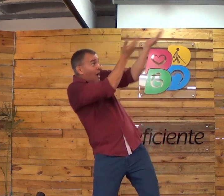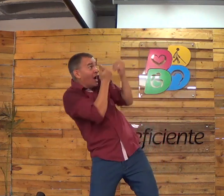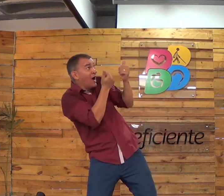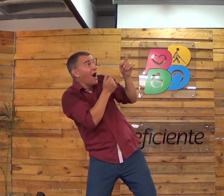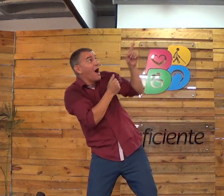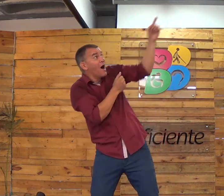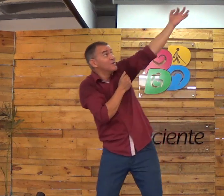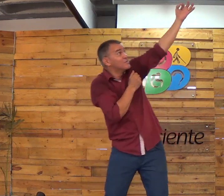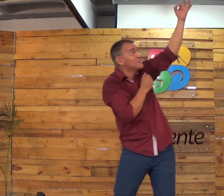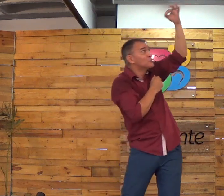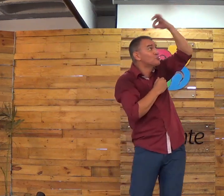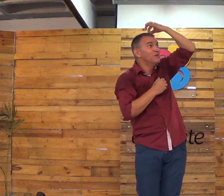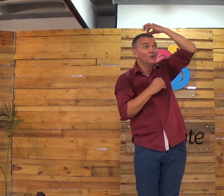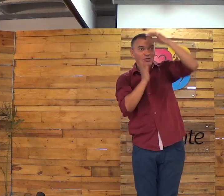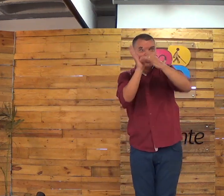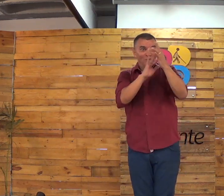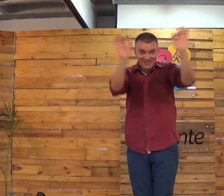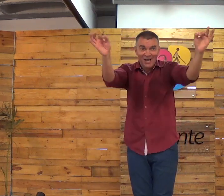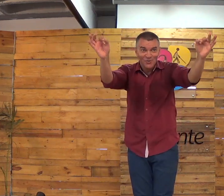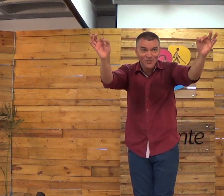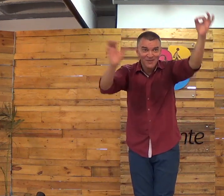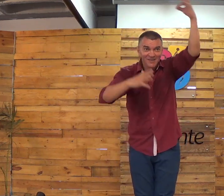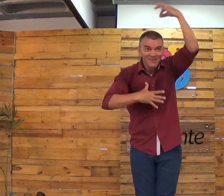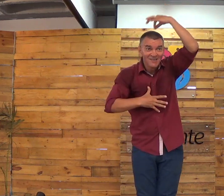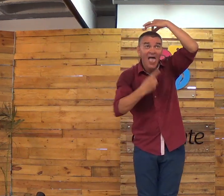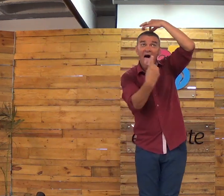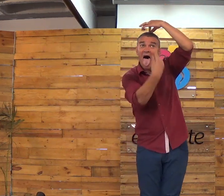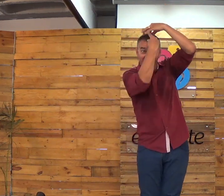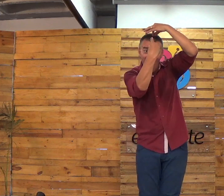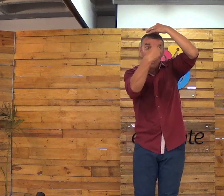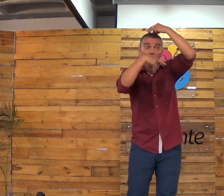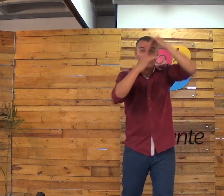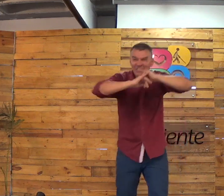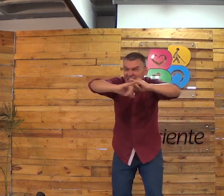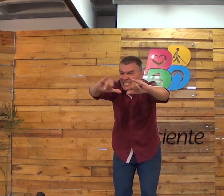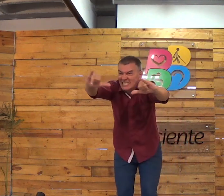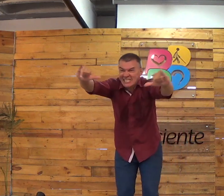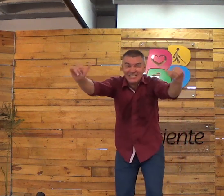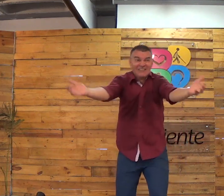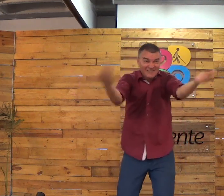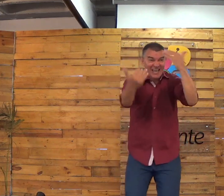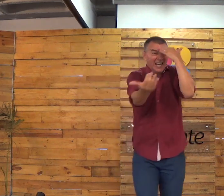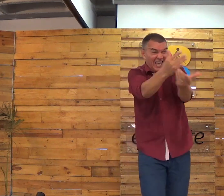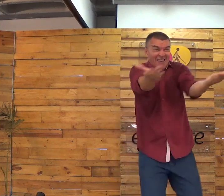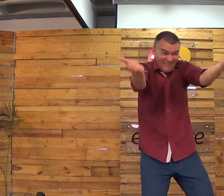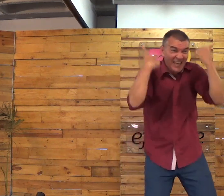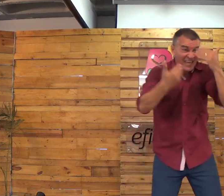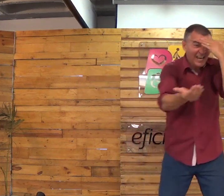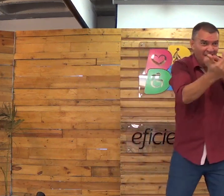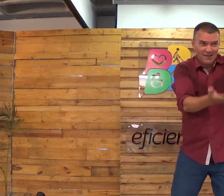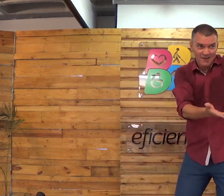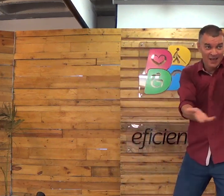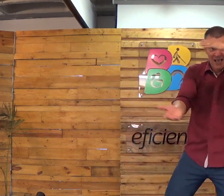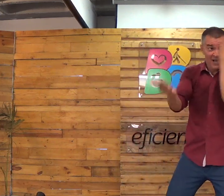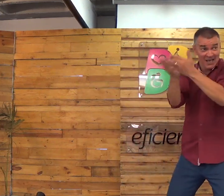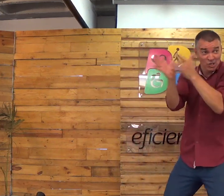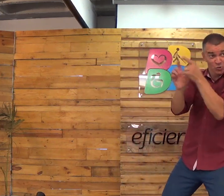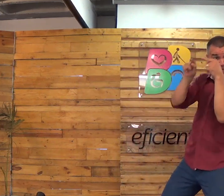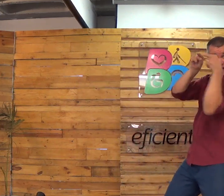nasceu, cresceu, se batizou, que recebeu o Espírito de Deus. E ele falou muito pouco, não, vem, vem, você vai acreditar em